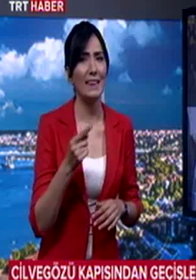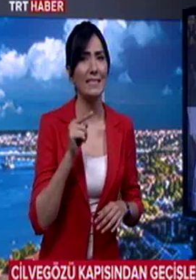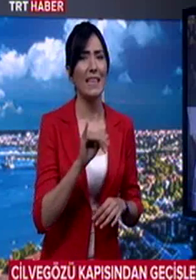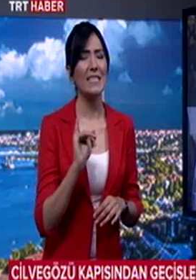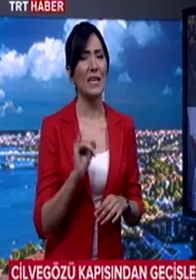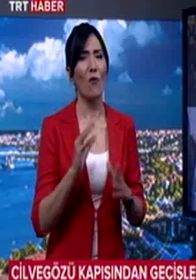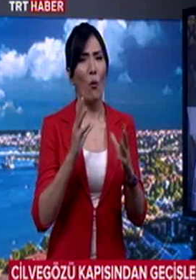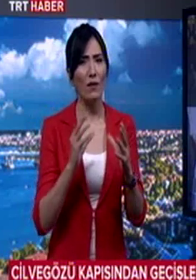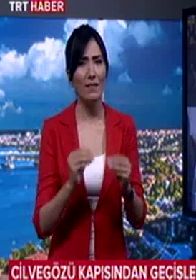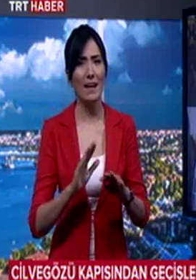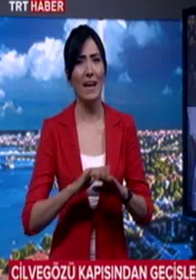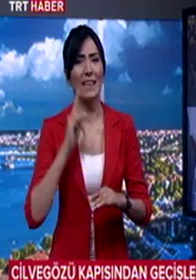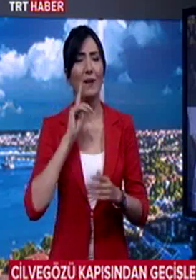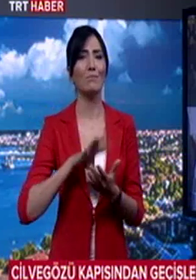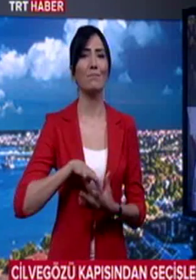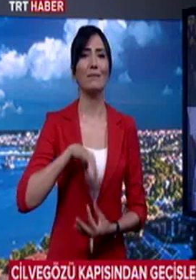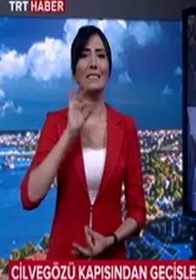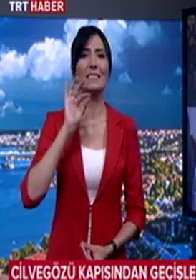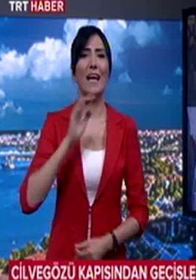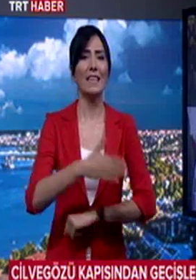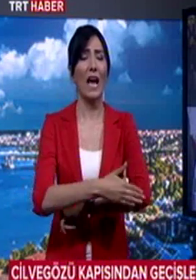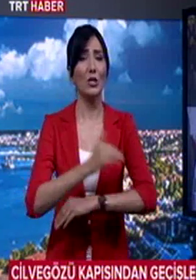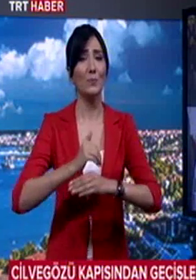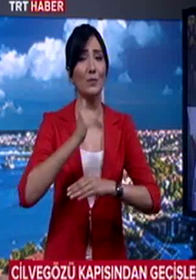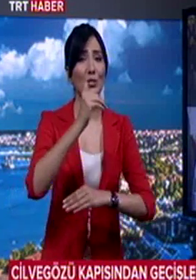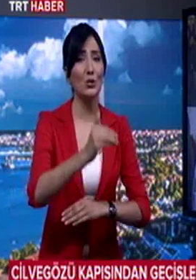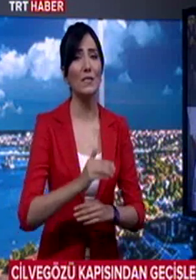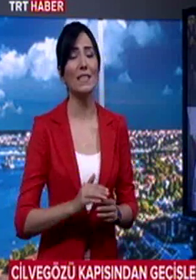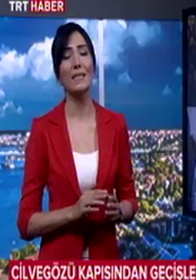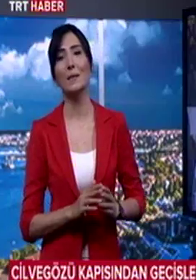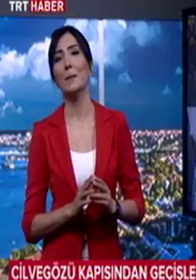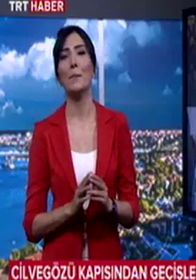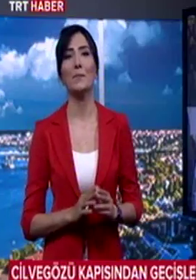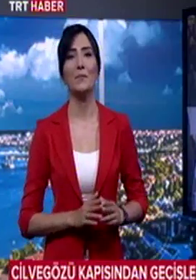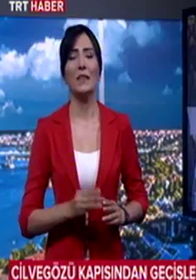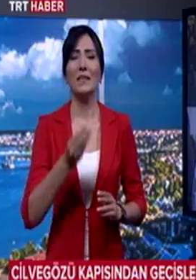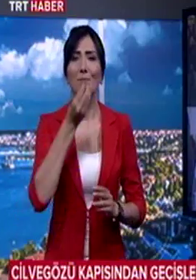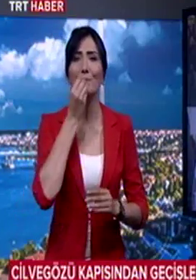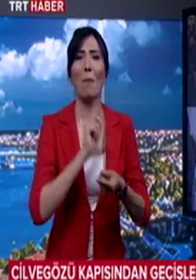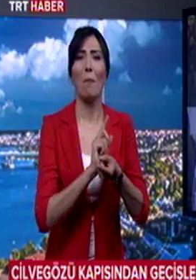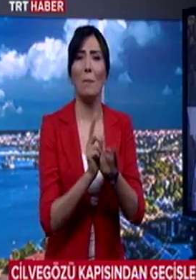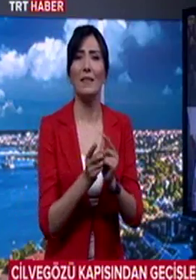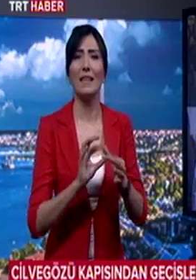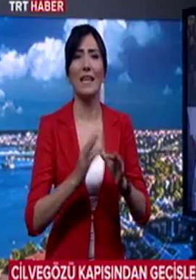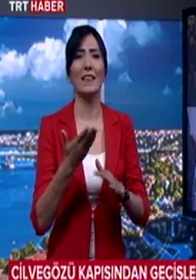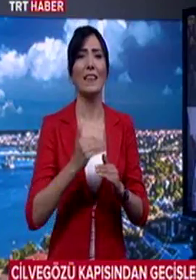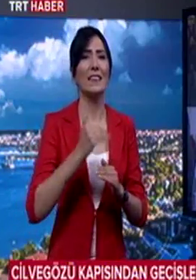insan yardım dışındaki, gıdım maddeler ve insan yardım dışındaki